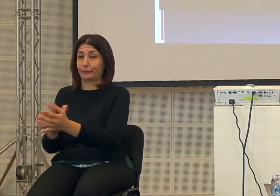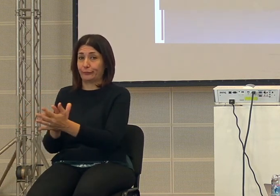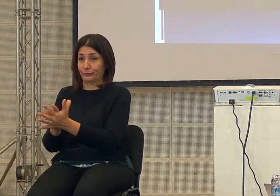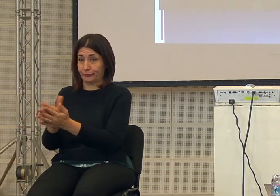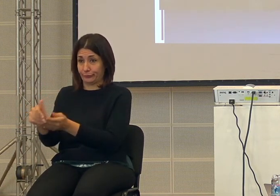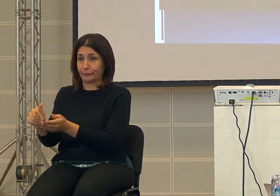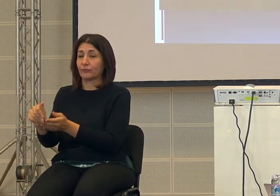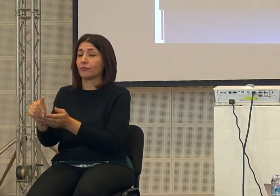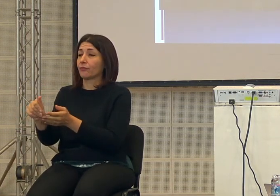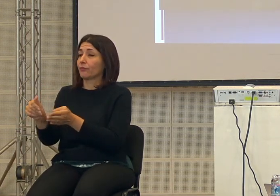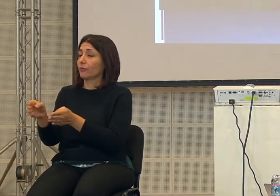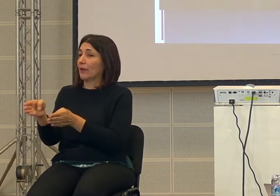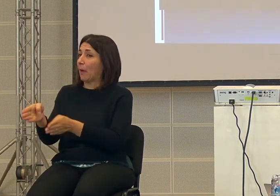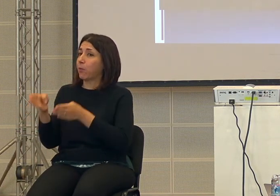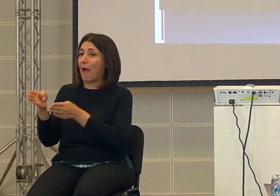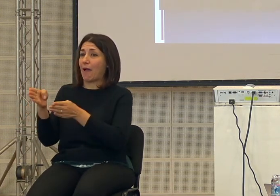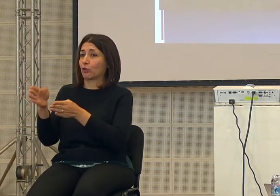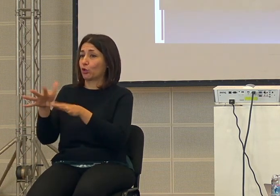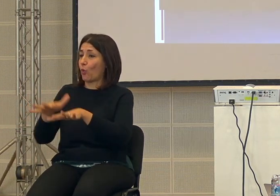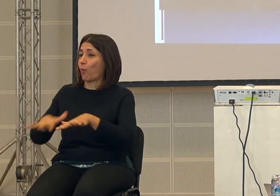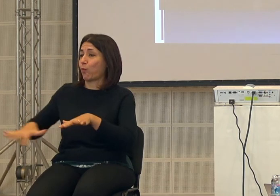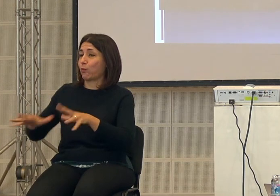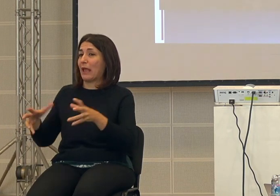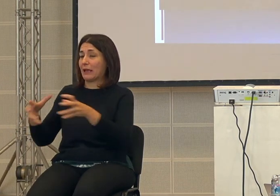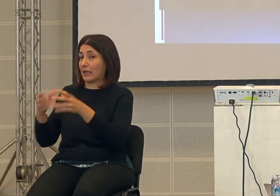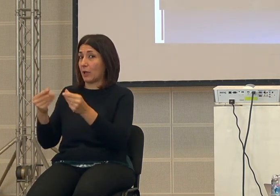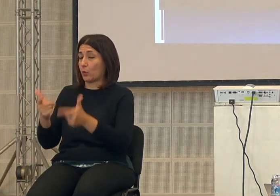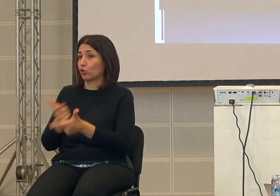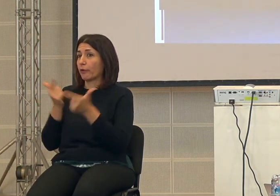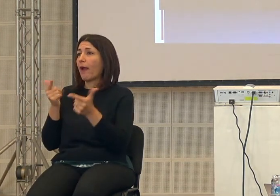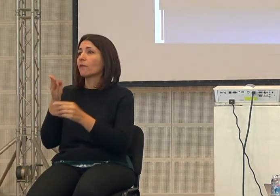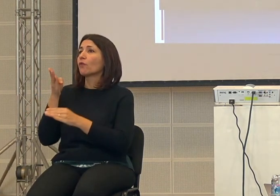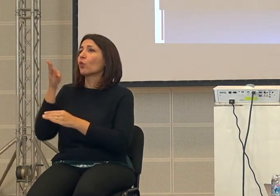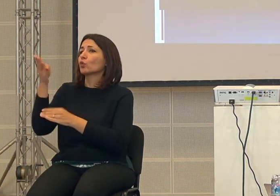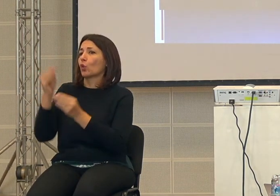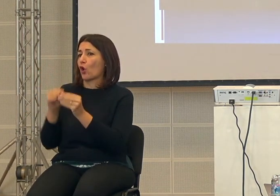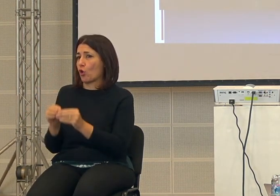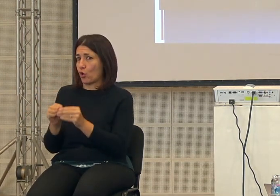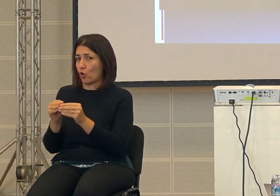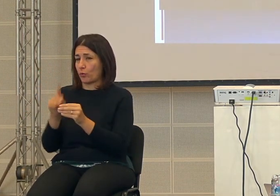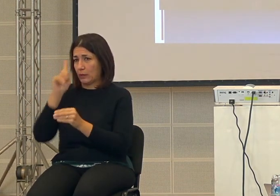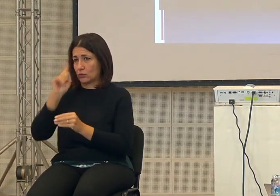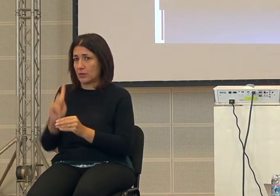impatto sul pianeta molto grave che non sappiamo anche lì dove va a finire e come cioè l